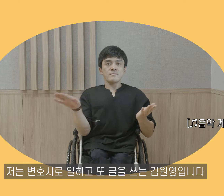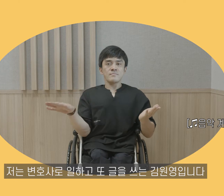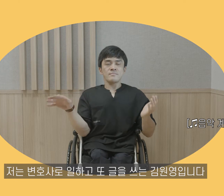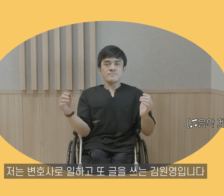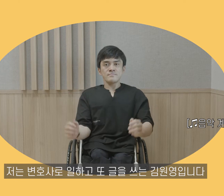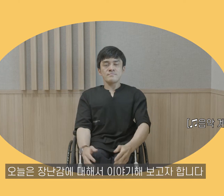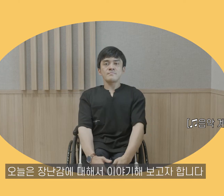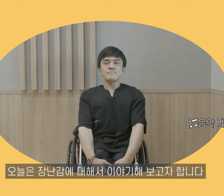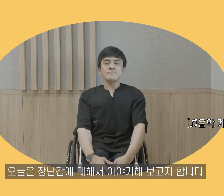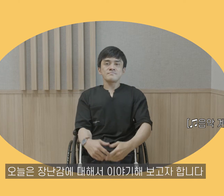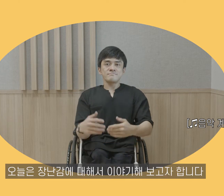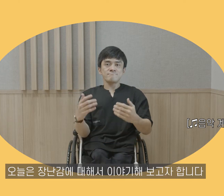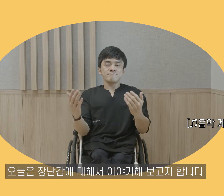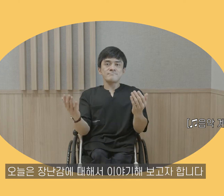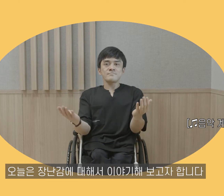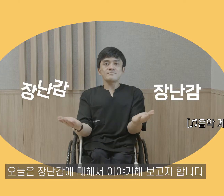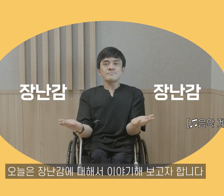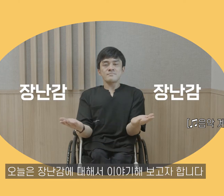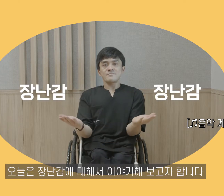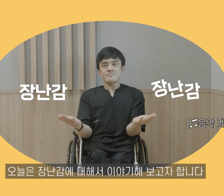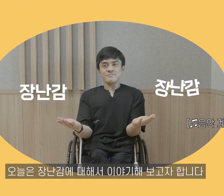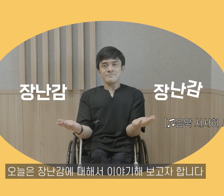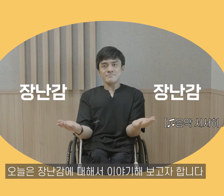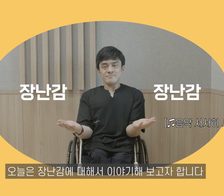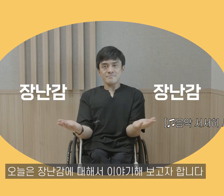오늘은 장난감에 대해서 이야기 해보고자 합니다